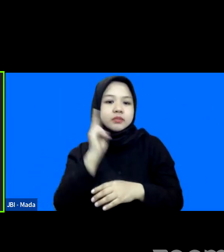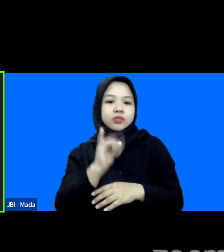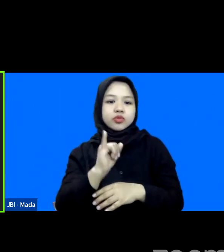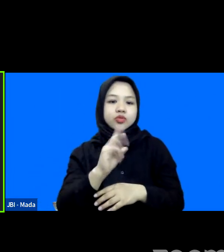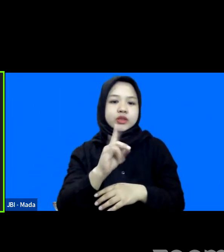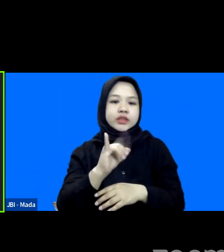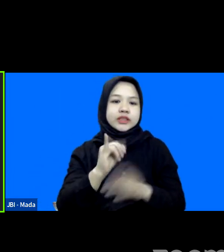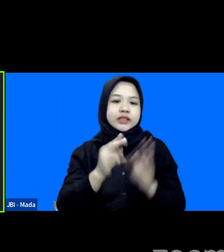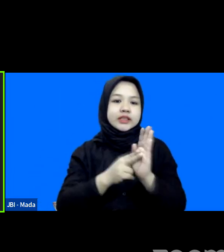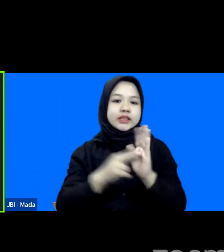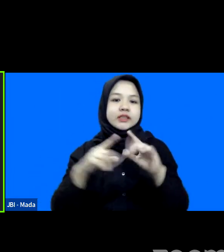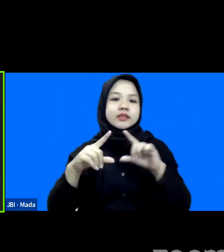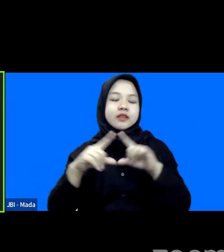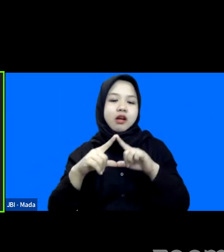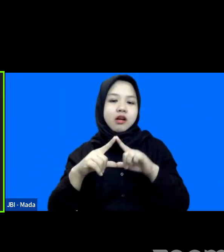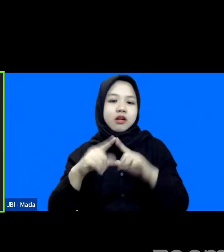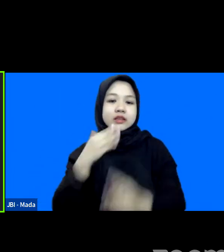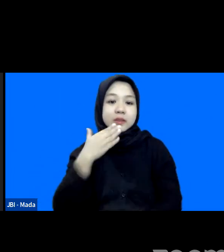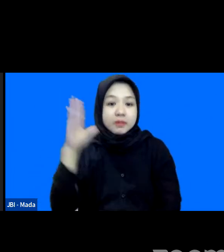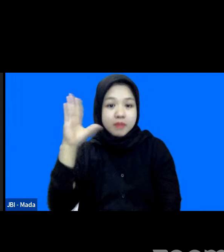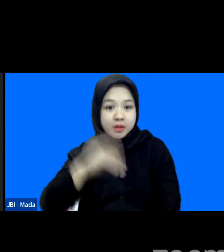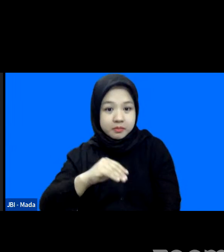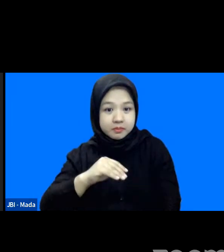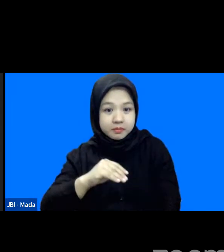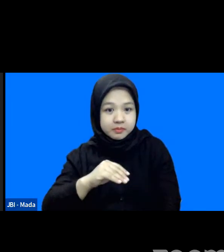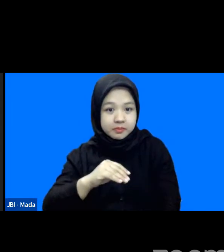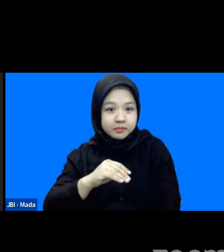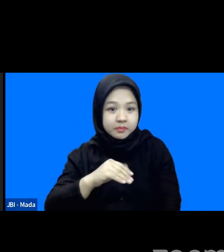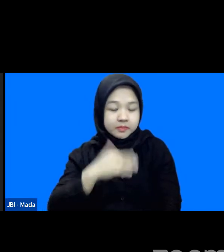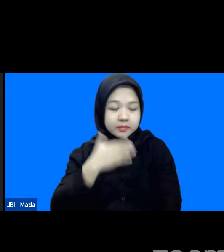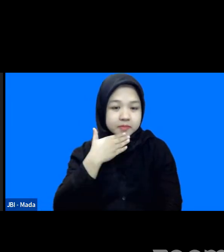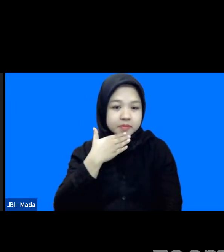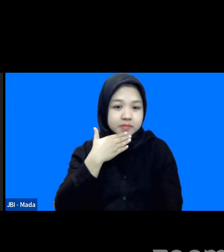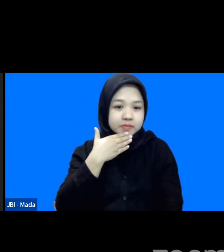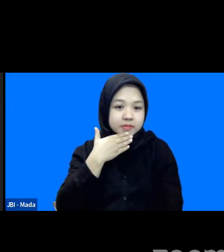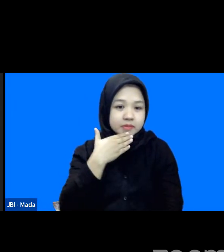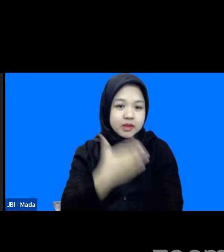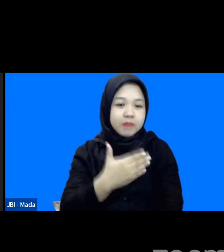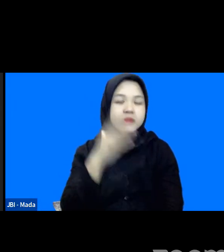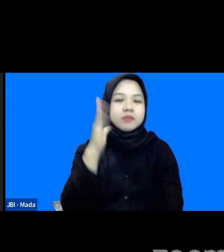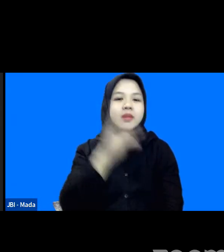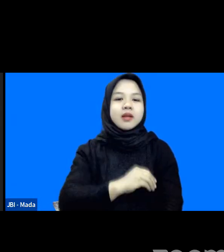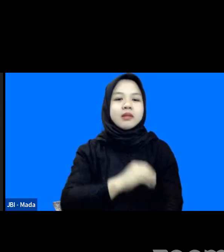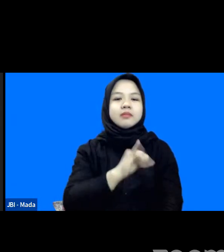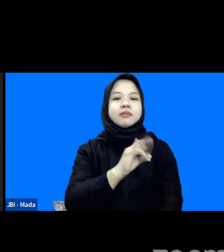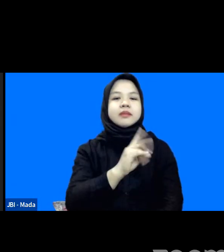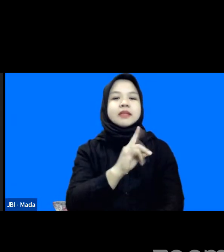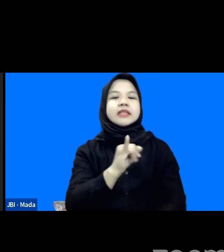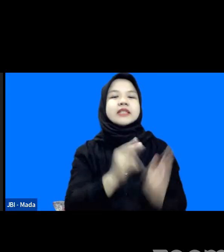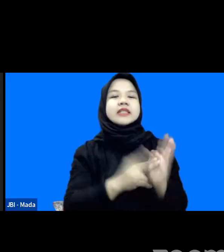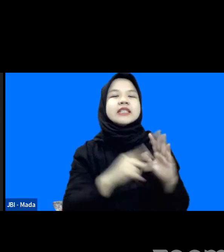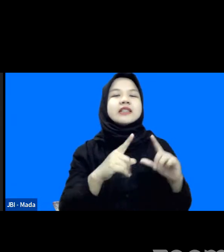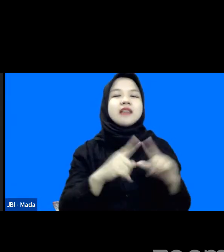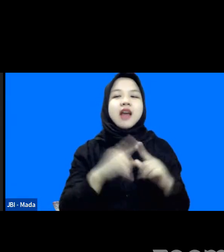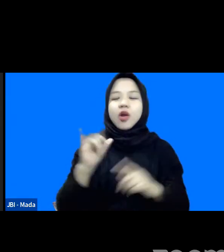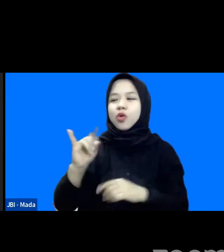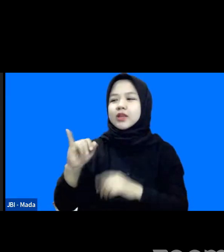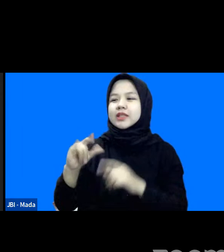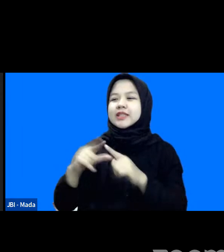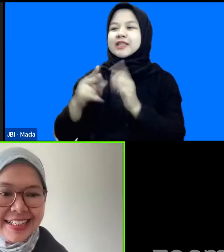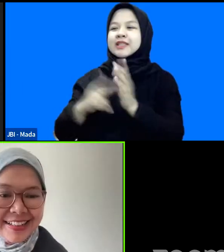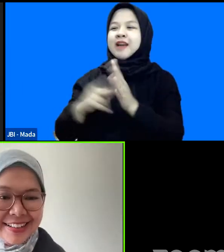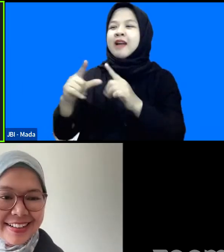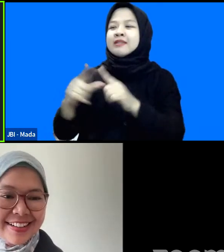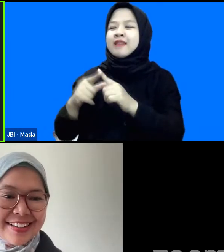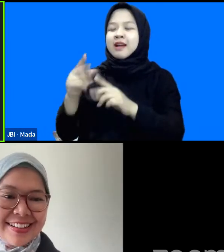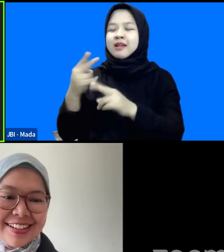Selamat malam Ibu. Selamat malam. Ibu Iryana. Iryana aja, kalau Iryana nanti dikira istrinya Jokowi.